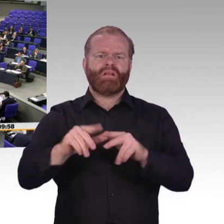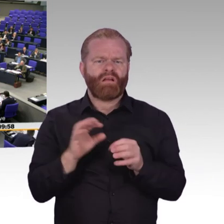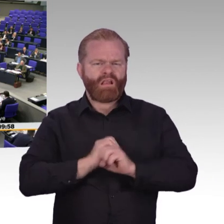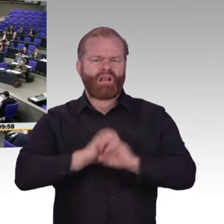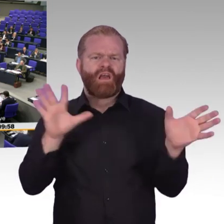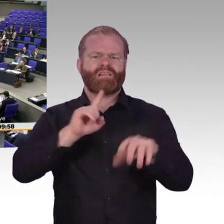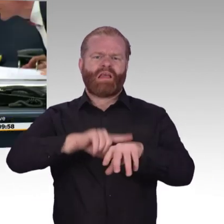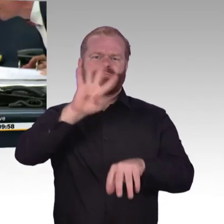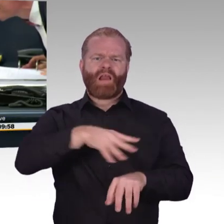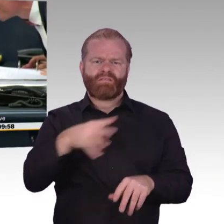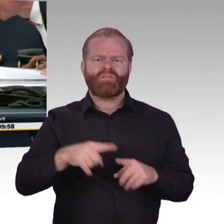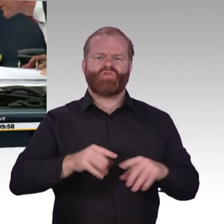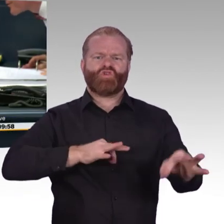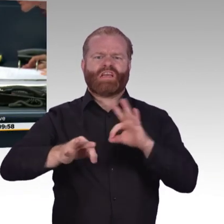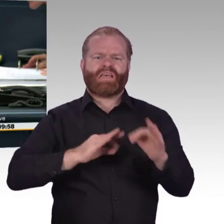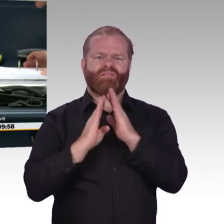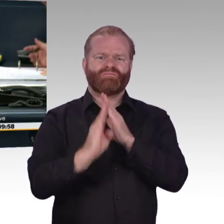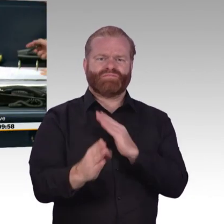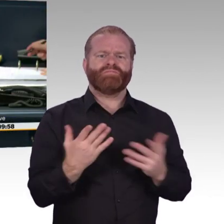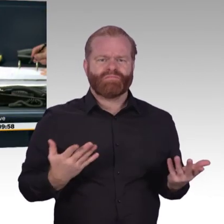Tabea Rösner, Bündnis 90 Die Grünen, ist die nächste Rednerin.